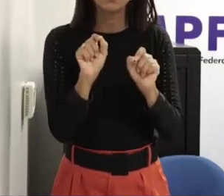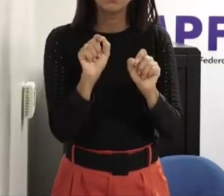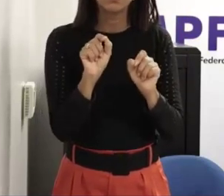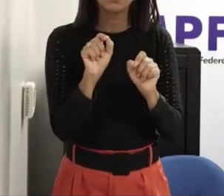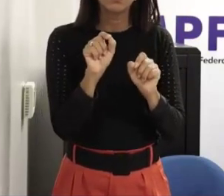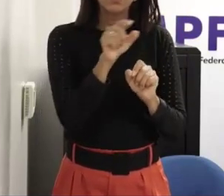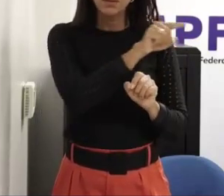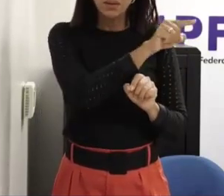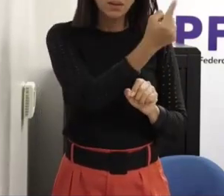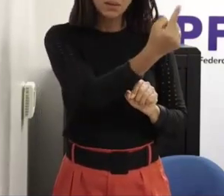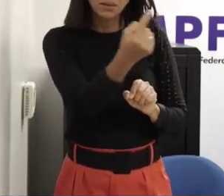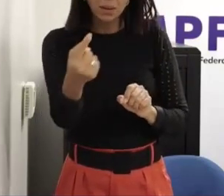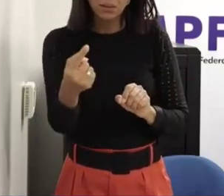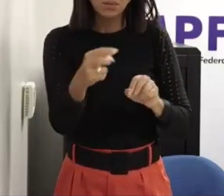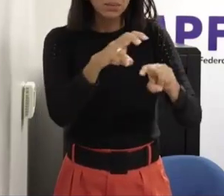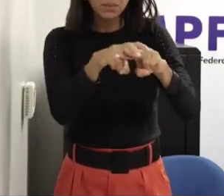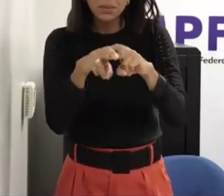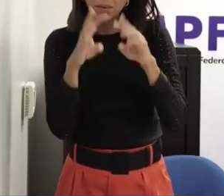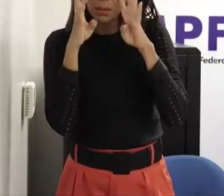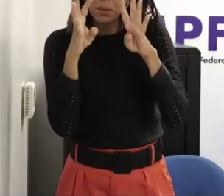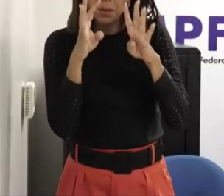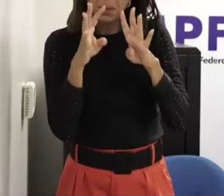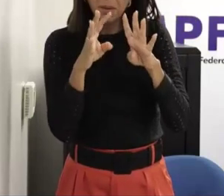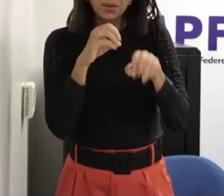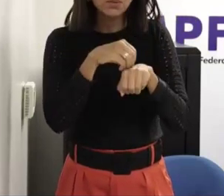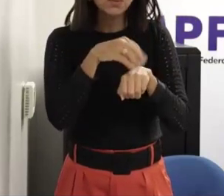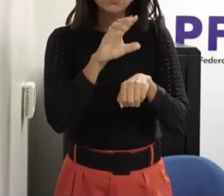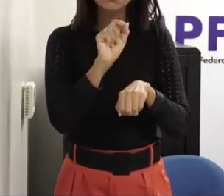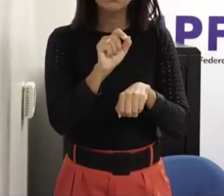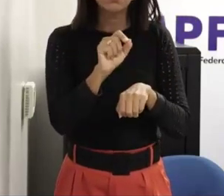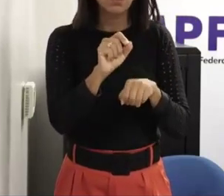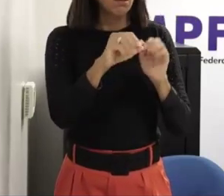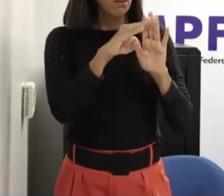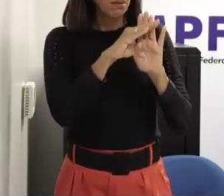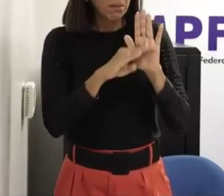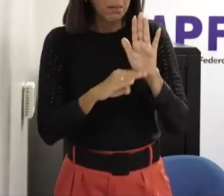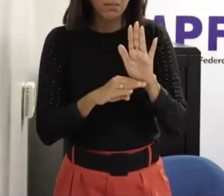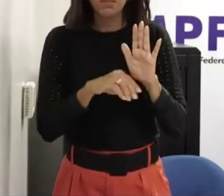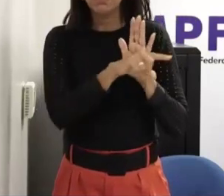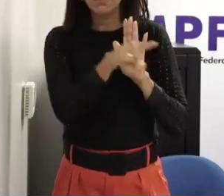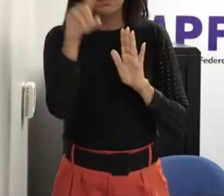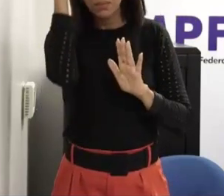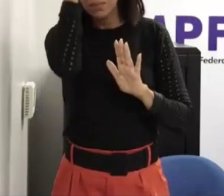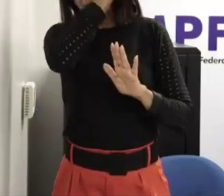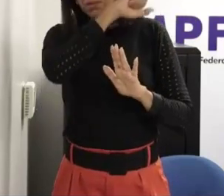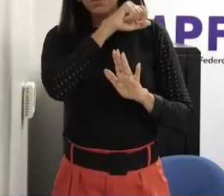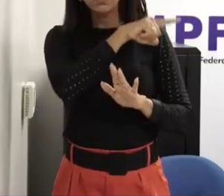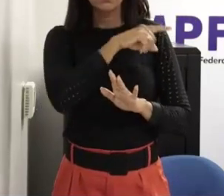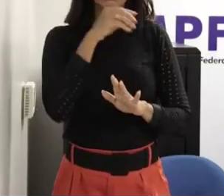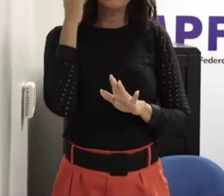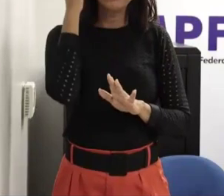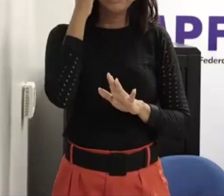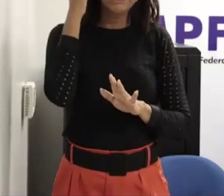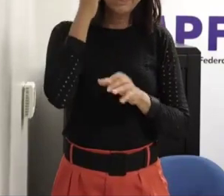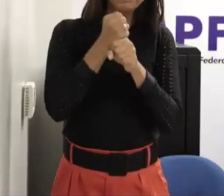em relação à construção desses protocolos é considerando a sua experiência tanto teórica